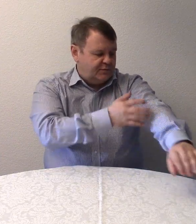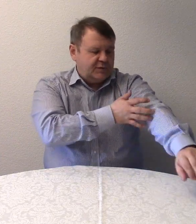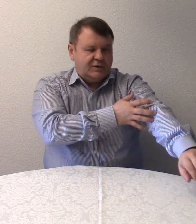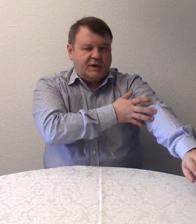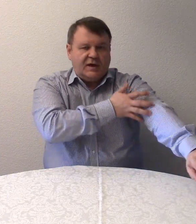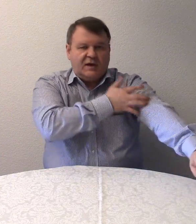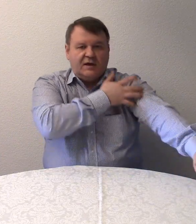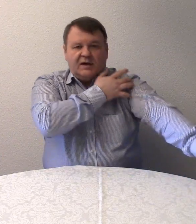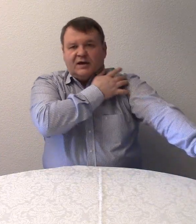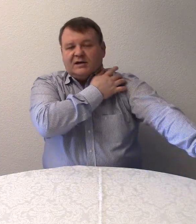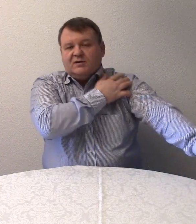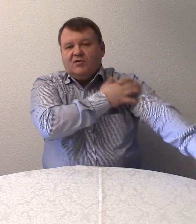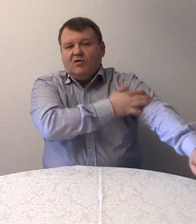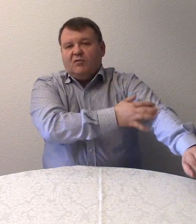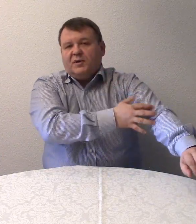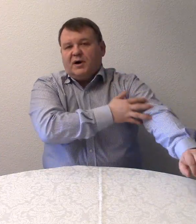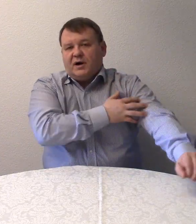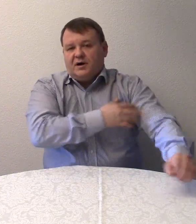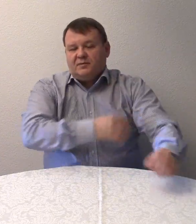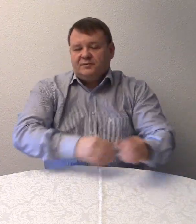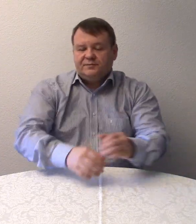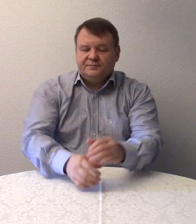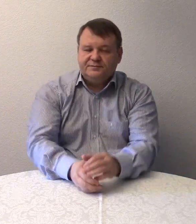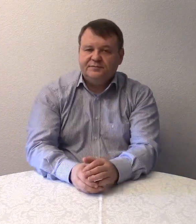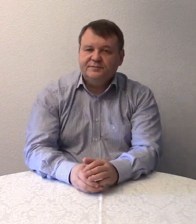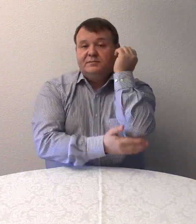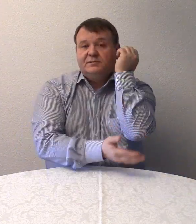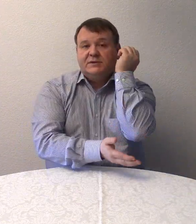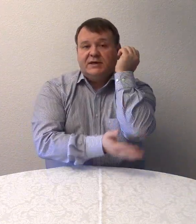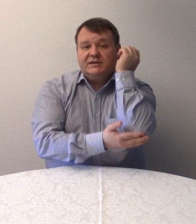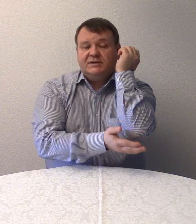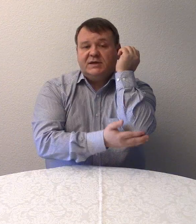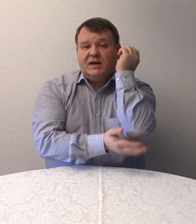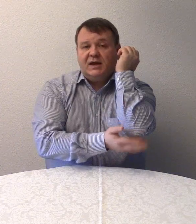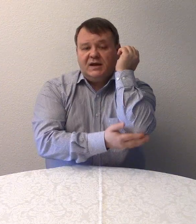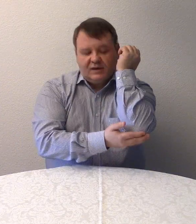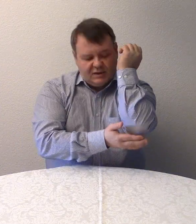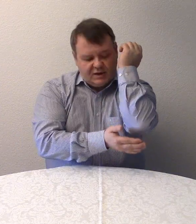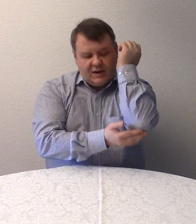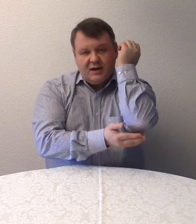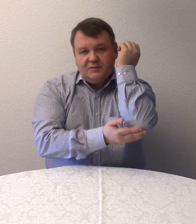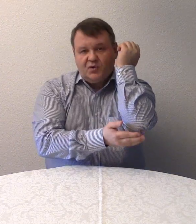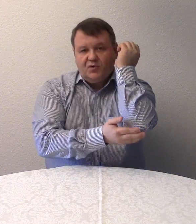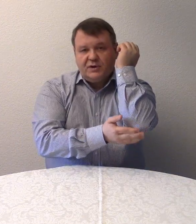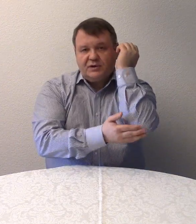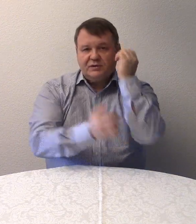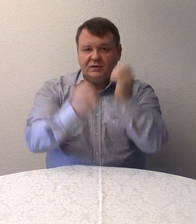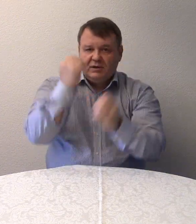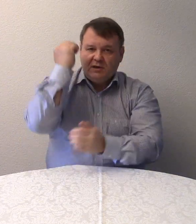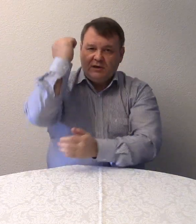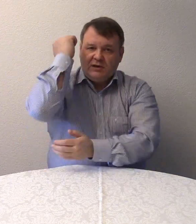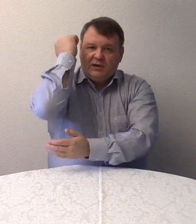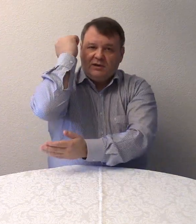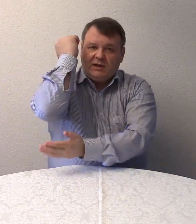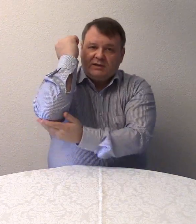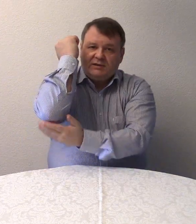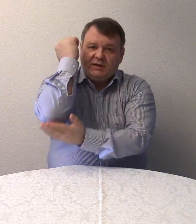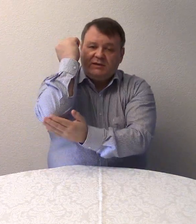Der linke Oberarm. Das ist der linke Ellbogen. Das ist